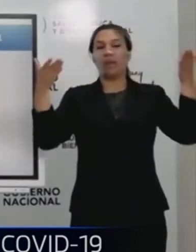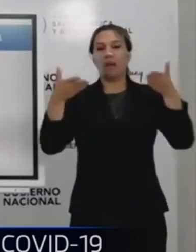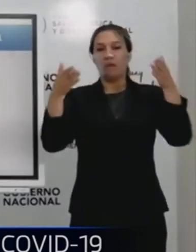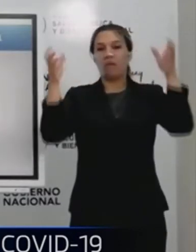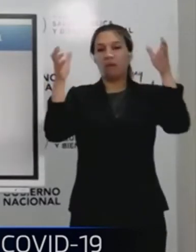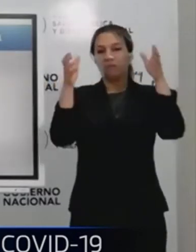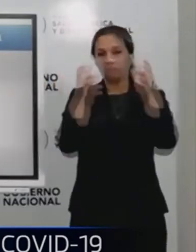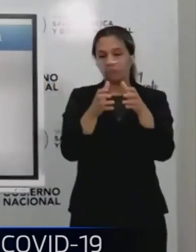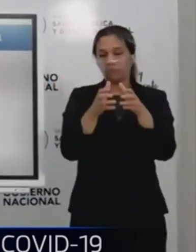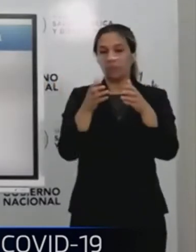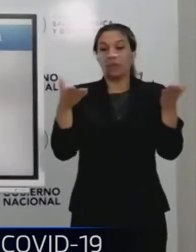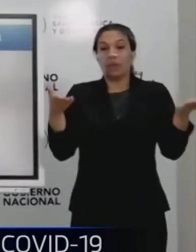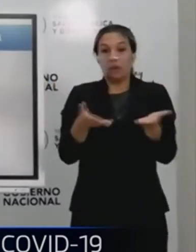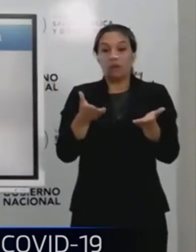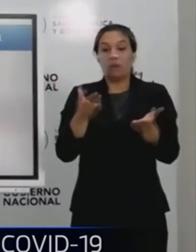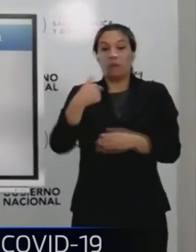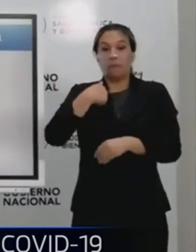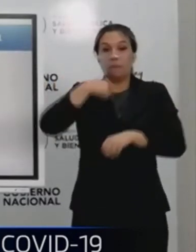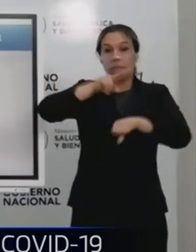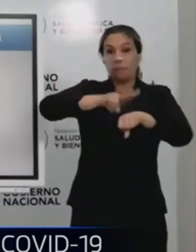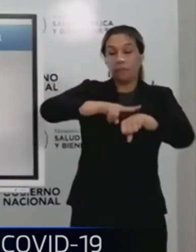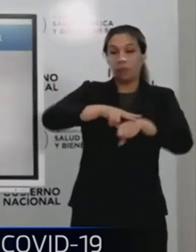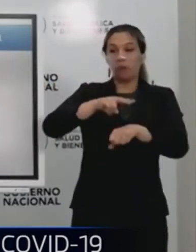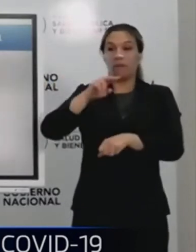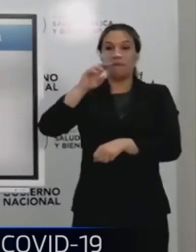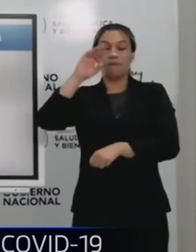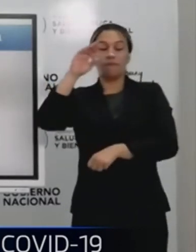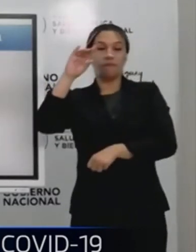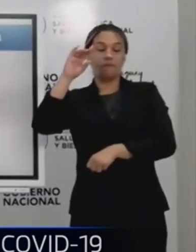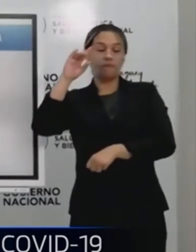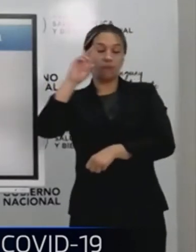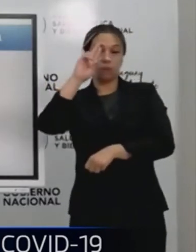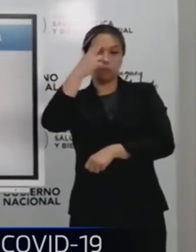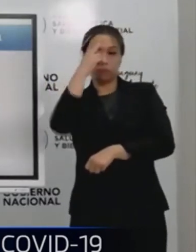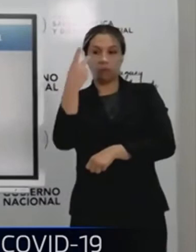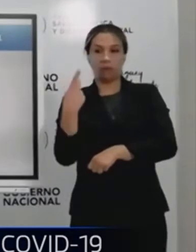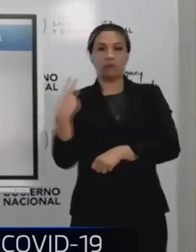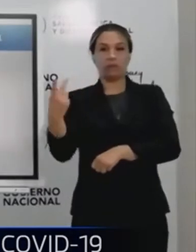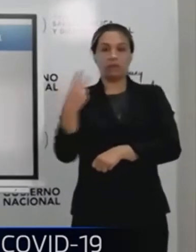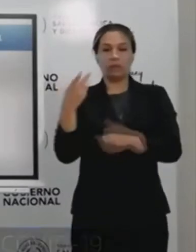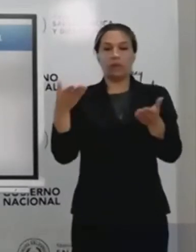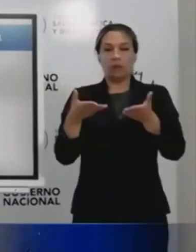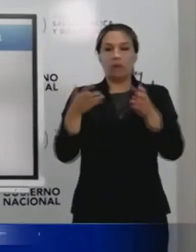con Uruguay somos los dos países que tenemos un ritmo de la epidemia atrasado.